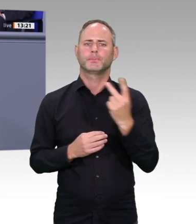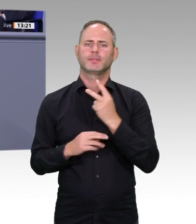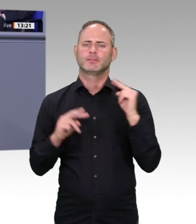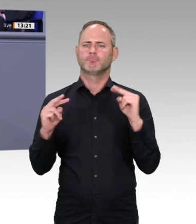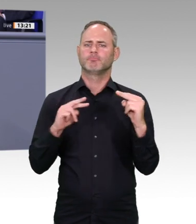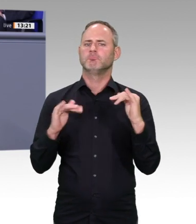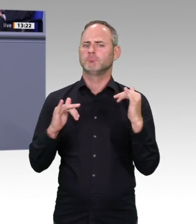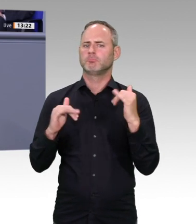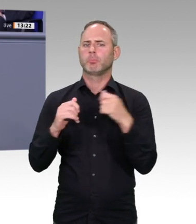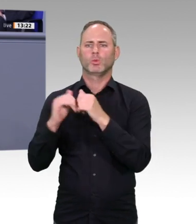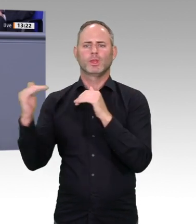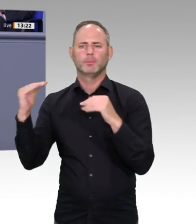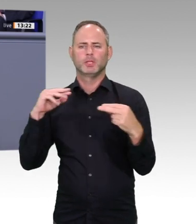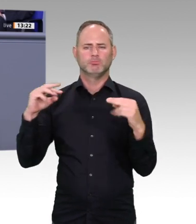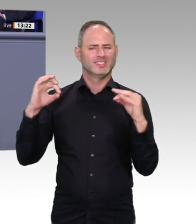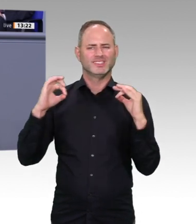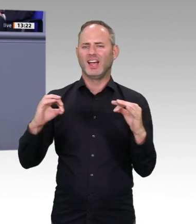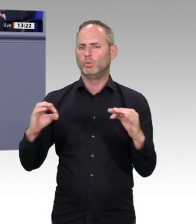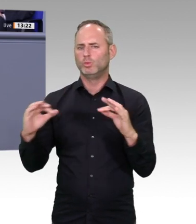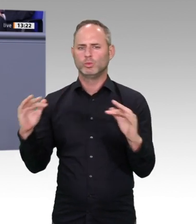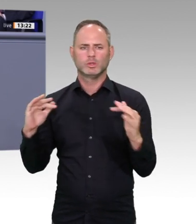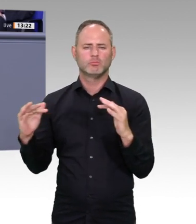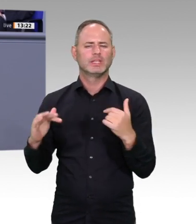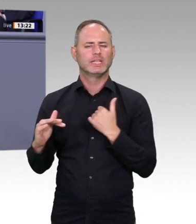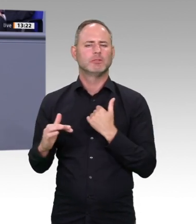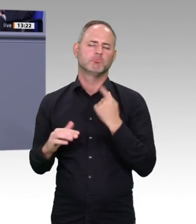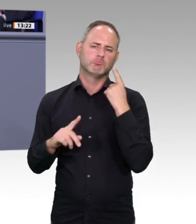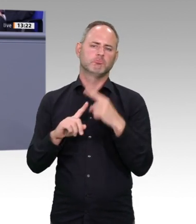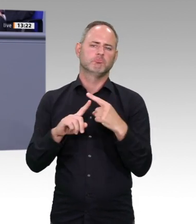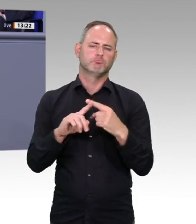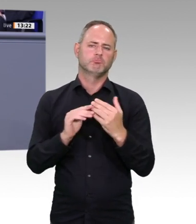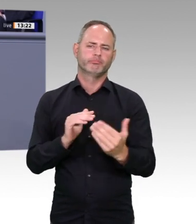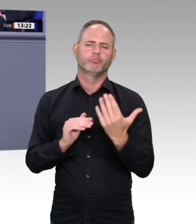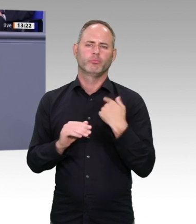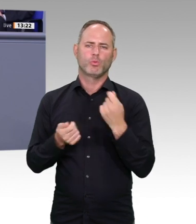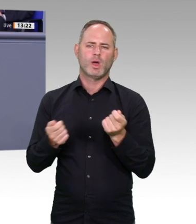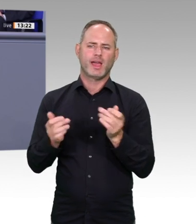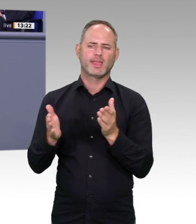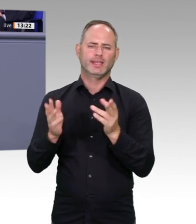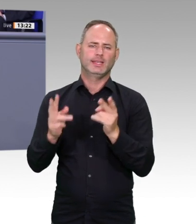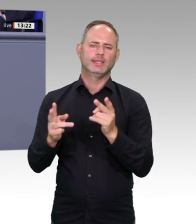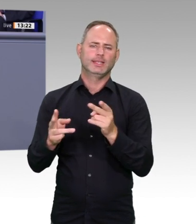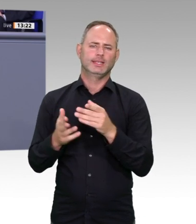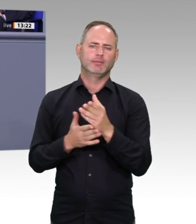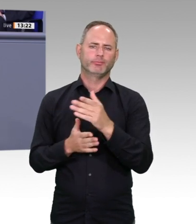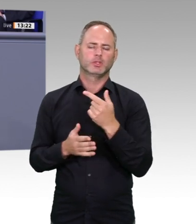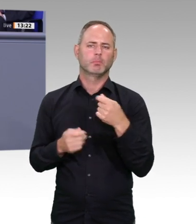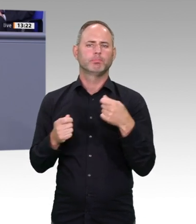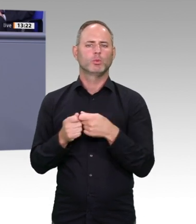Zukunftsfrage. Wir haben gesehen, dass wir mit unserem Kids Digital, dem Kinderzuschlag Digital, in der Corona-Krise